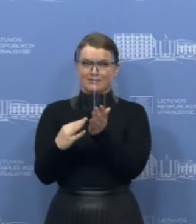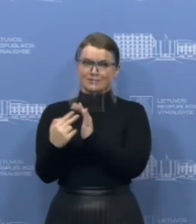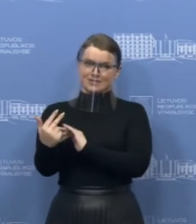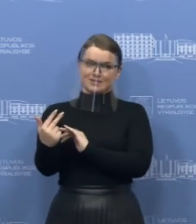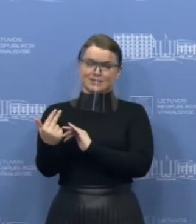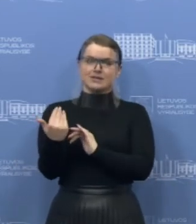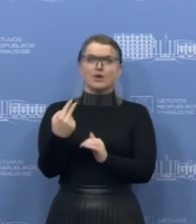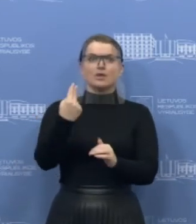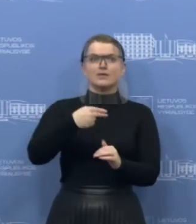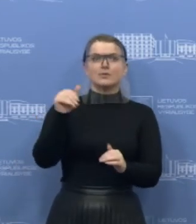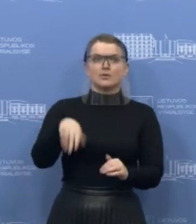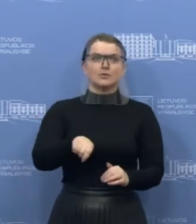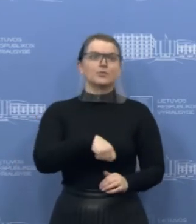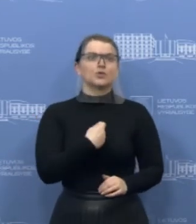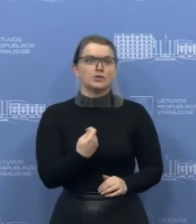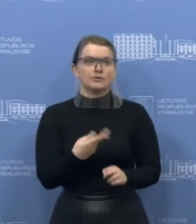20 tūkstančių.